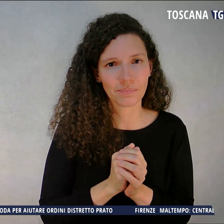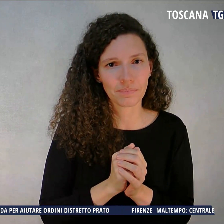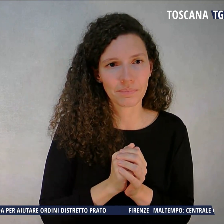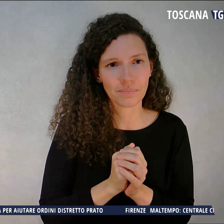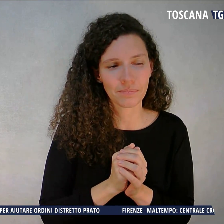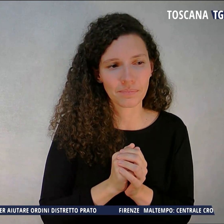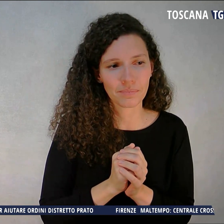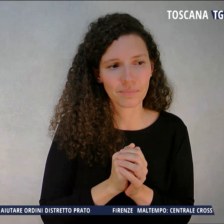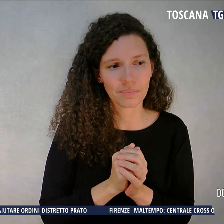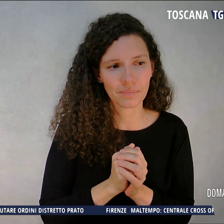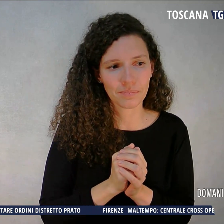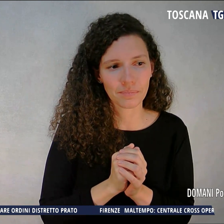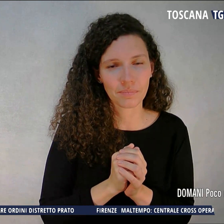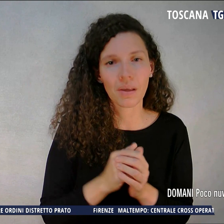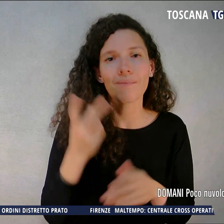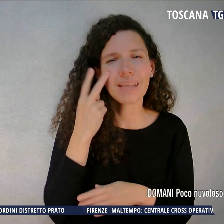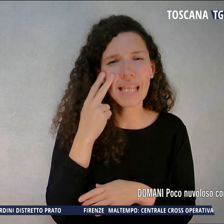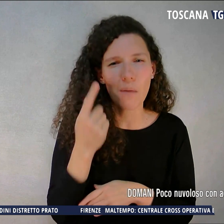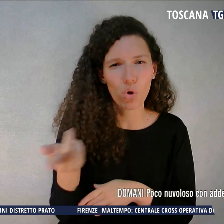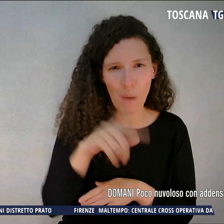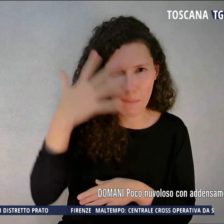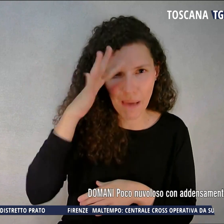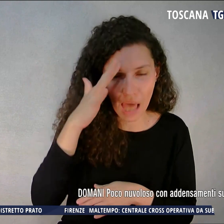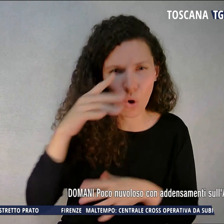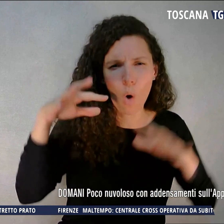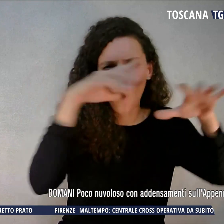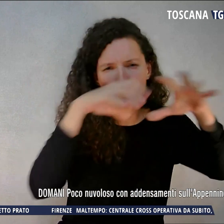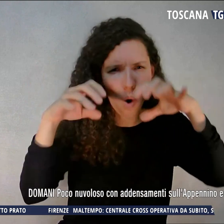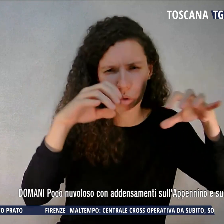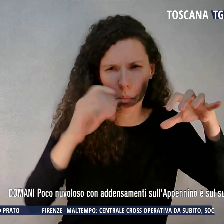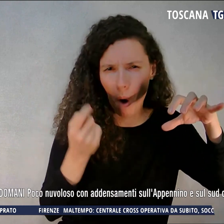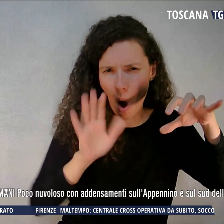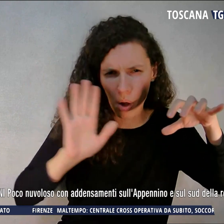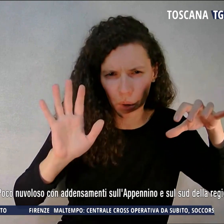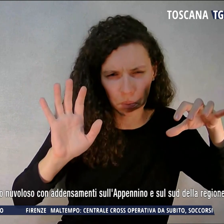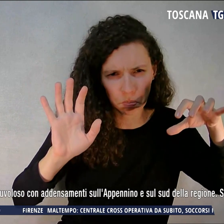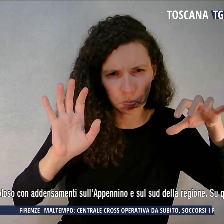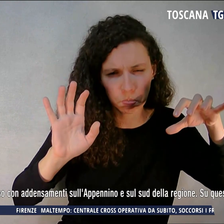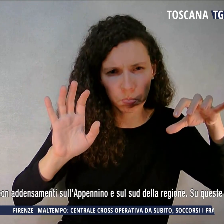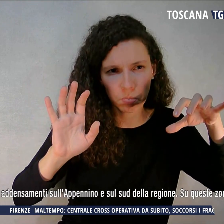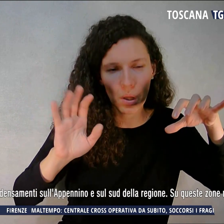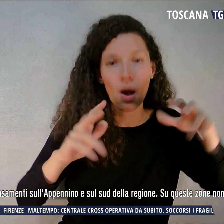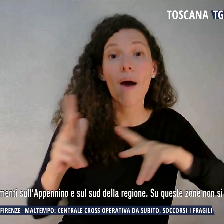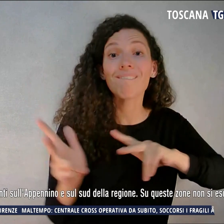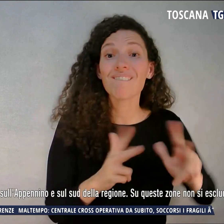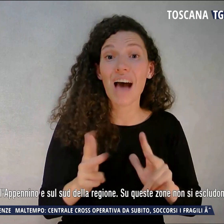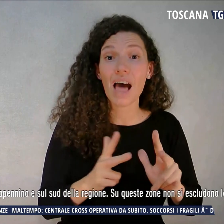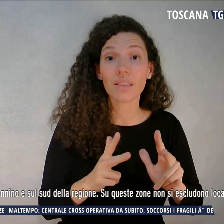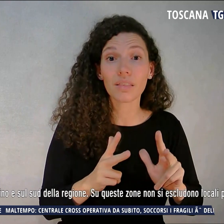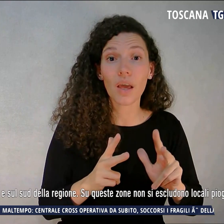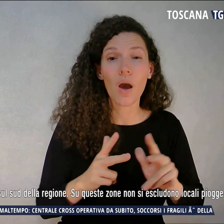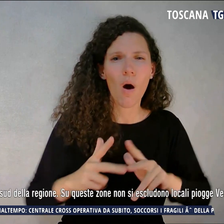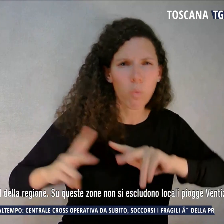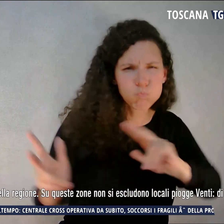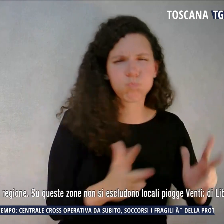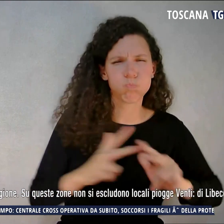Vediamo come sarà il tempo domani, sarà poco nuvoloso con i venti che saranno ancora forti di livecio soprattutto